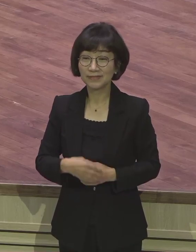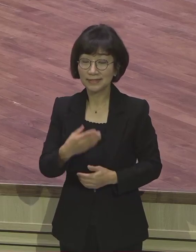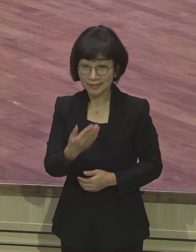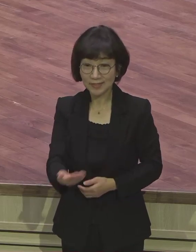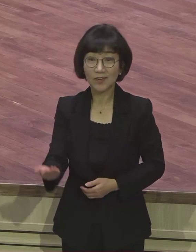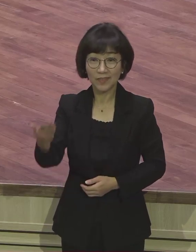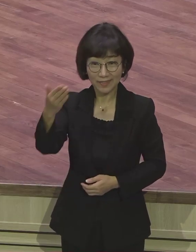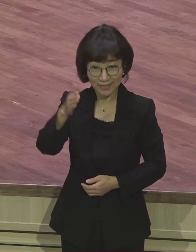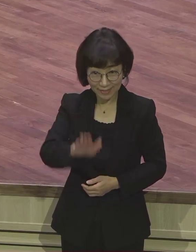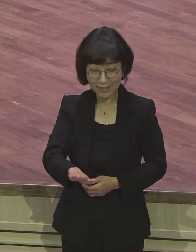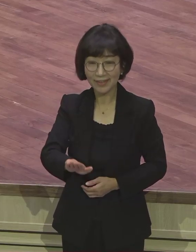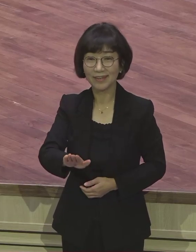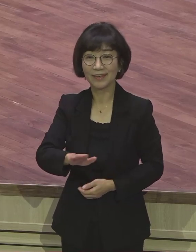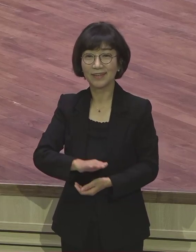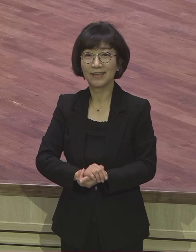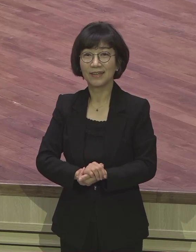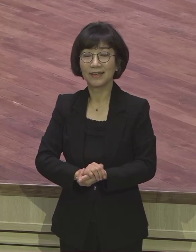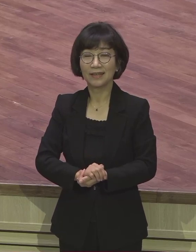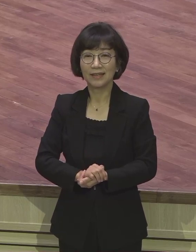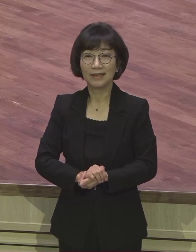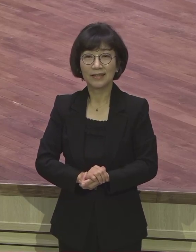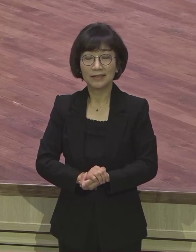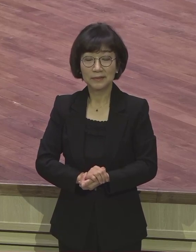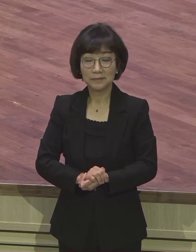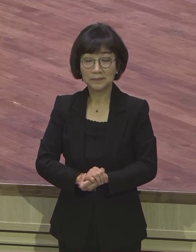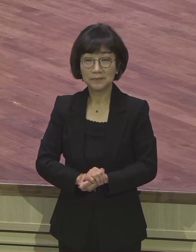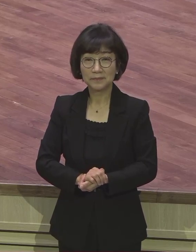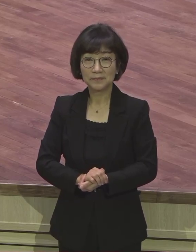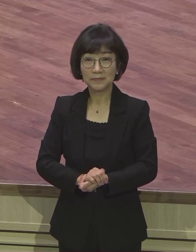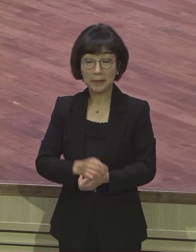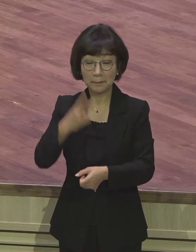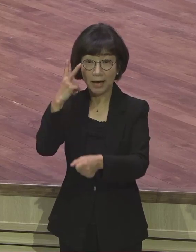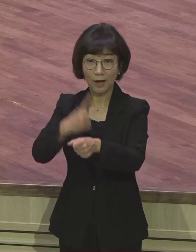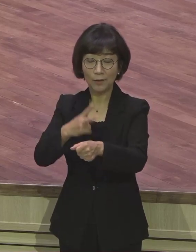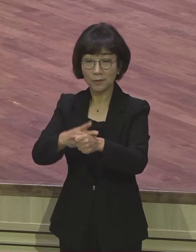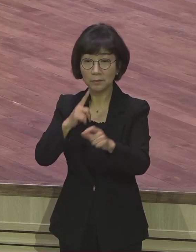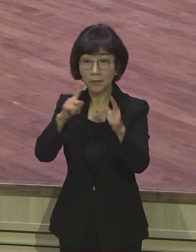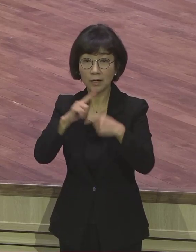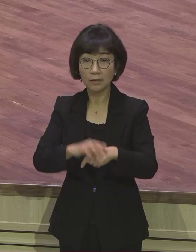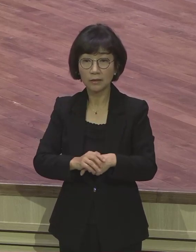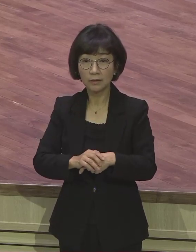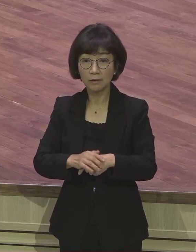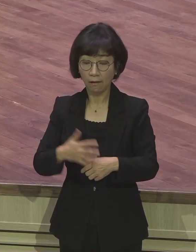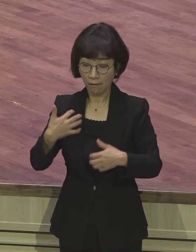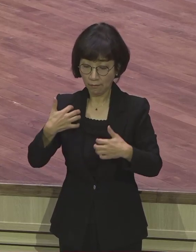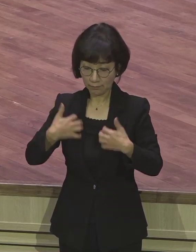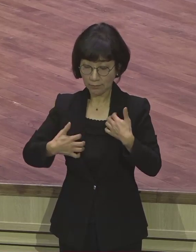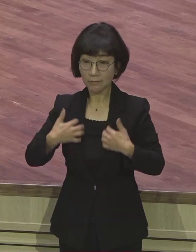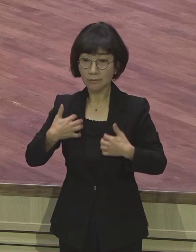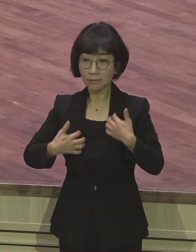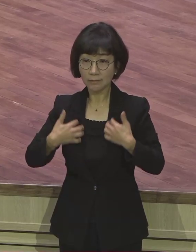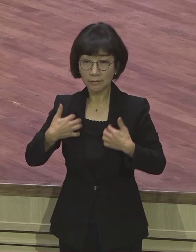기뻐할 일이 전혀 없는 그런 상황 속에서도